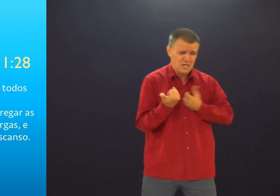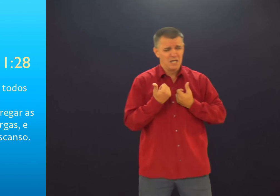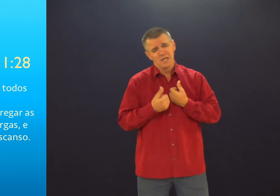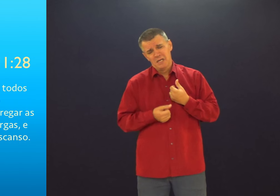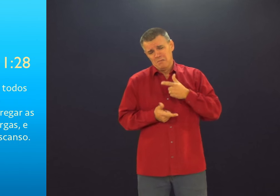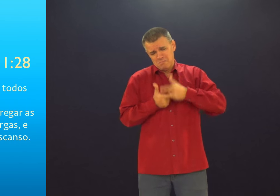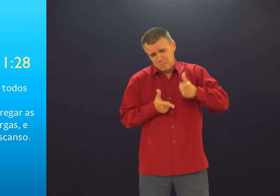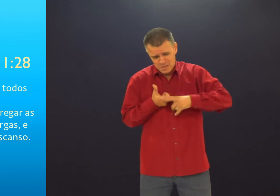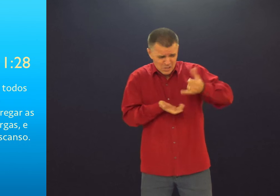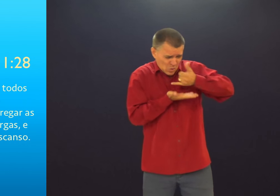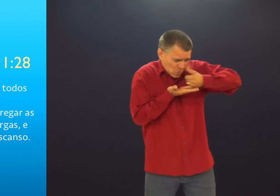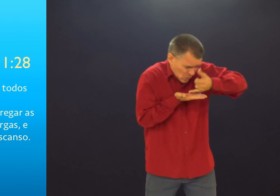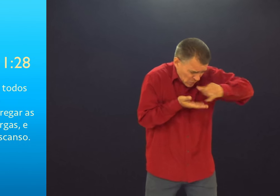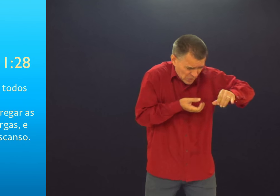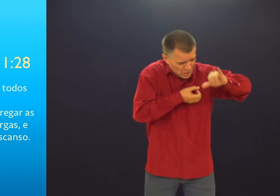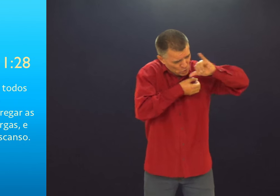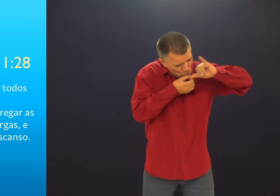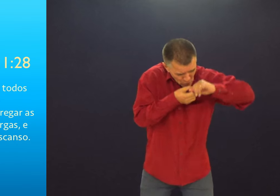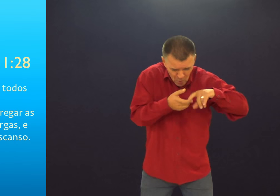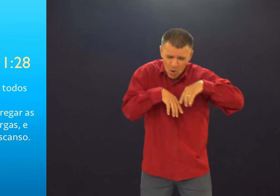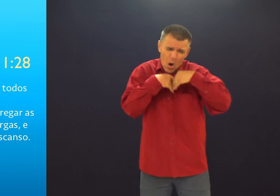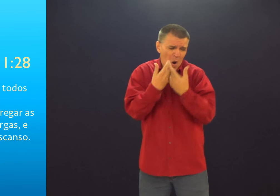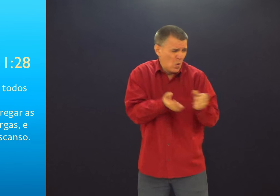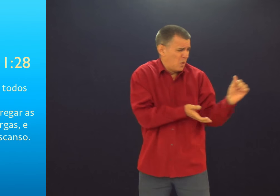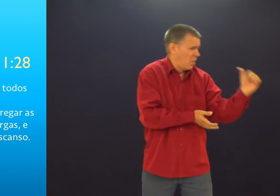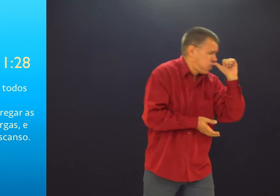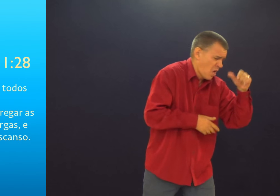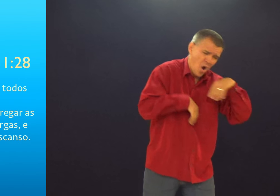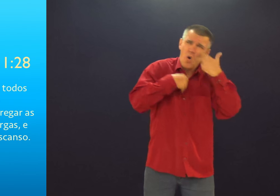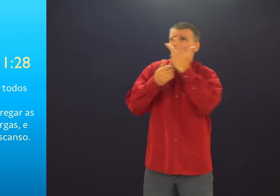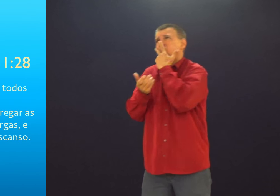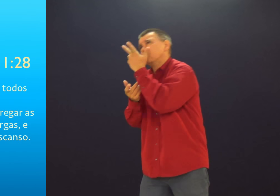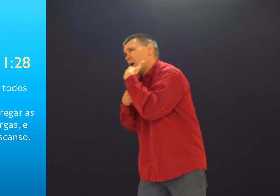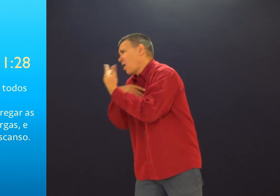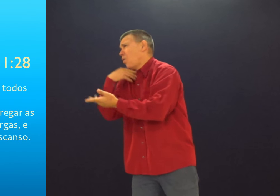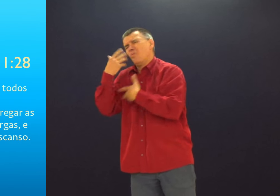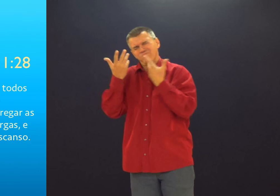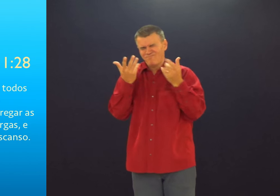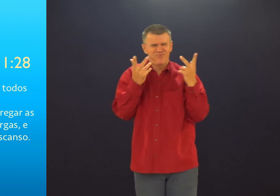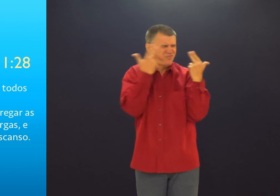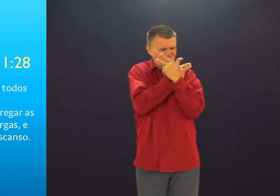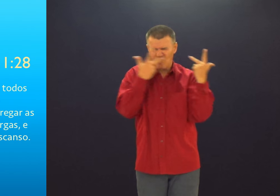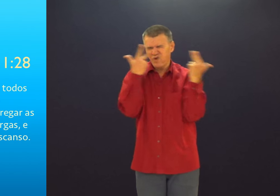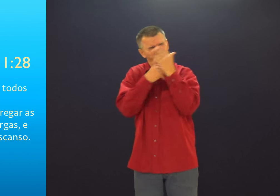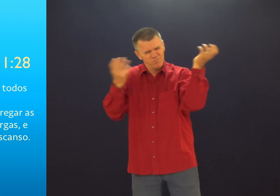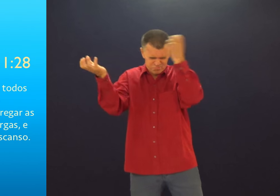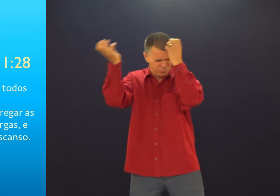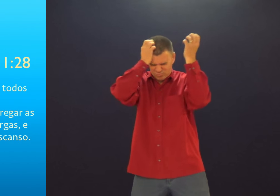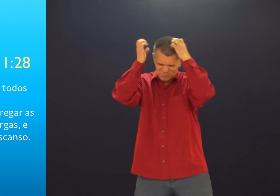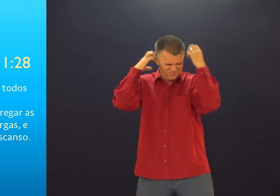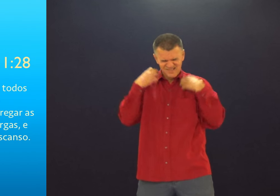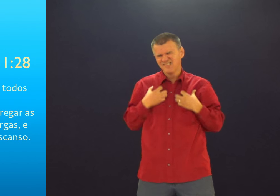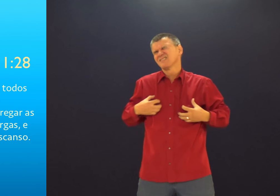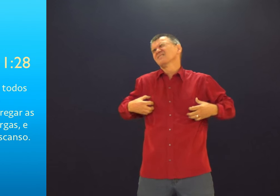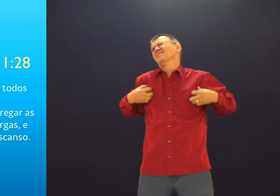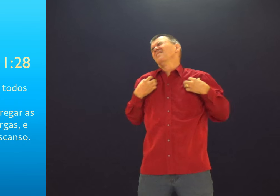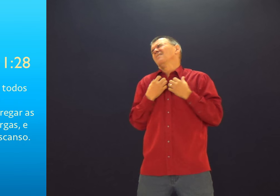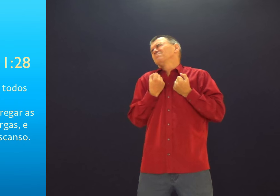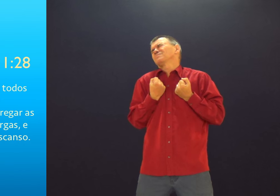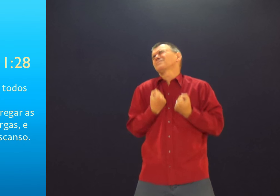Às são pesarosos, cansados, e tantas coisas têm te enlaçado, e você está